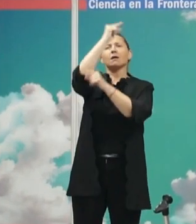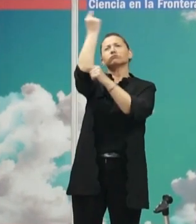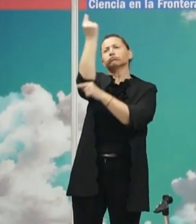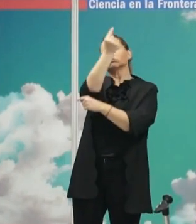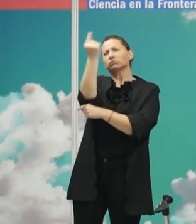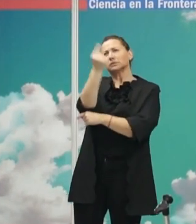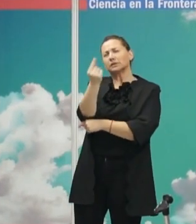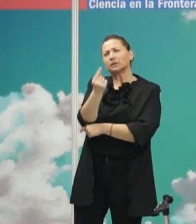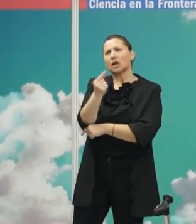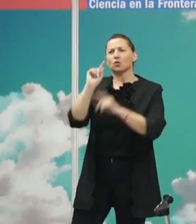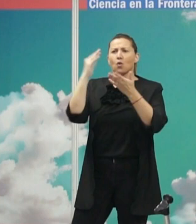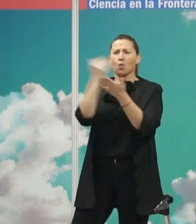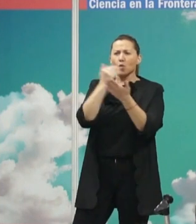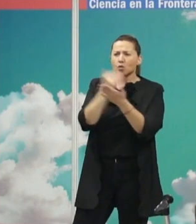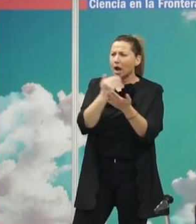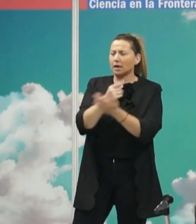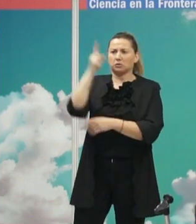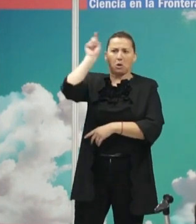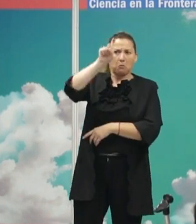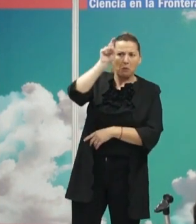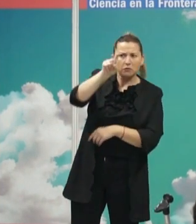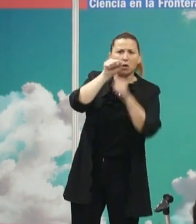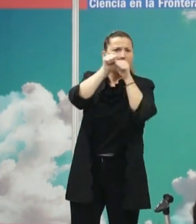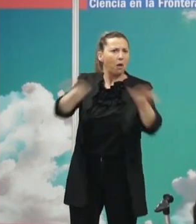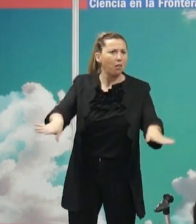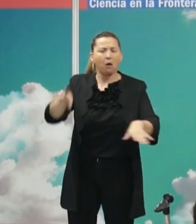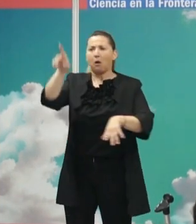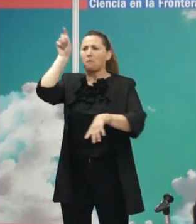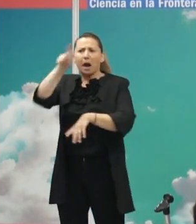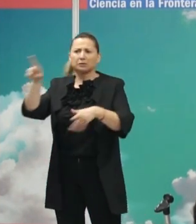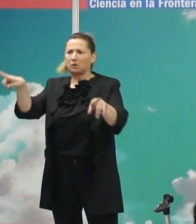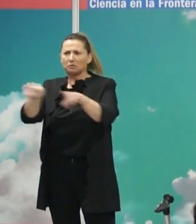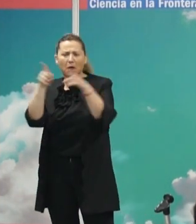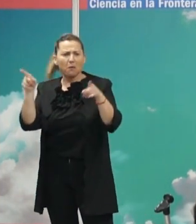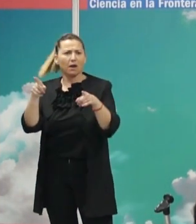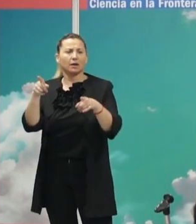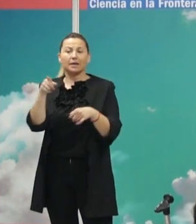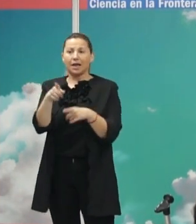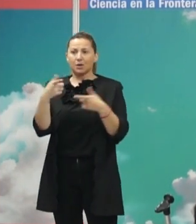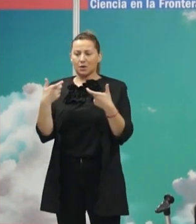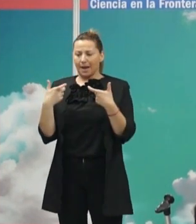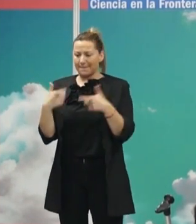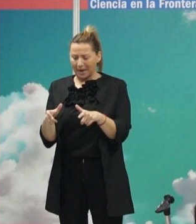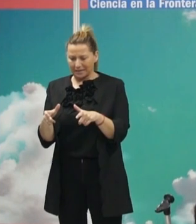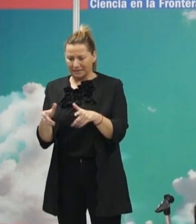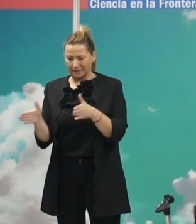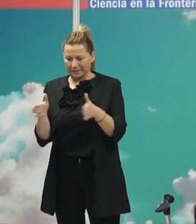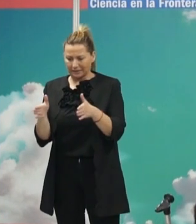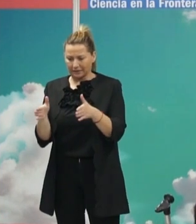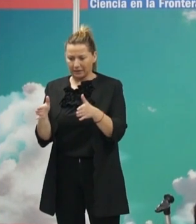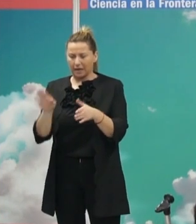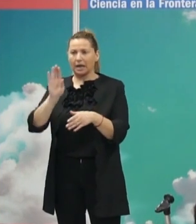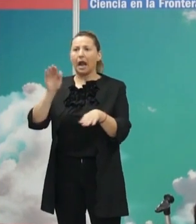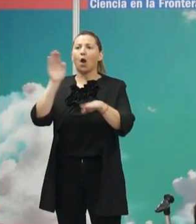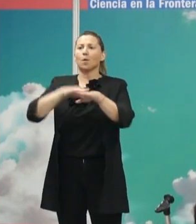seminario o una clase ya seas profesor o divulgador o docente lo que sea y hay una parte de la población que no llega la culpa es tuya no